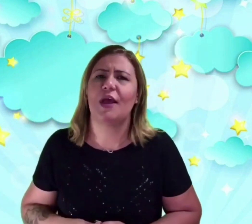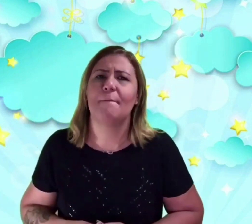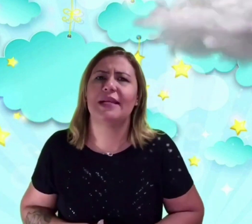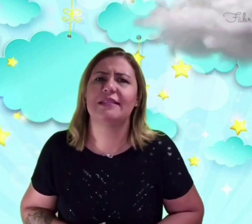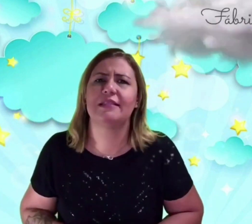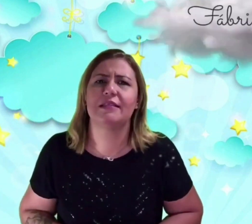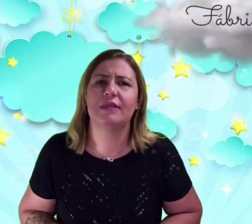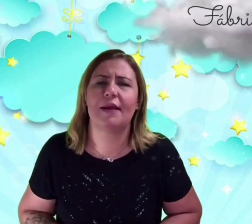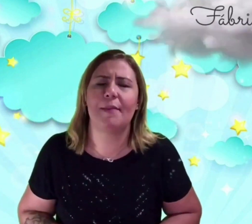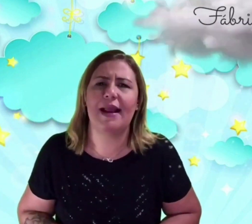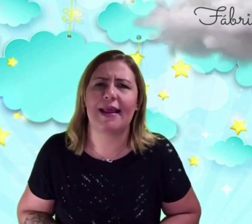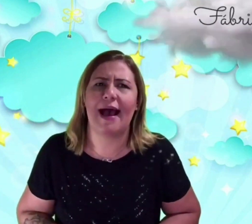precisam trabalhar.